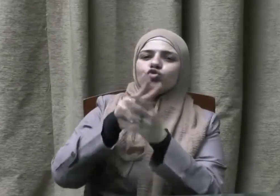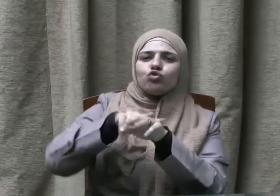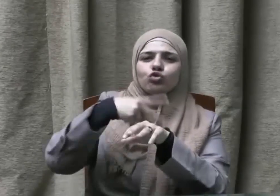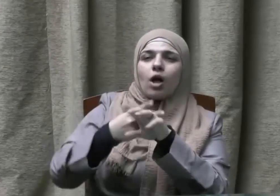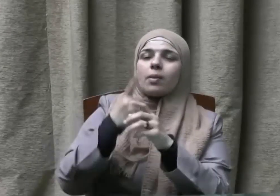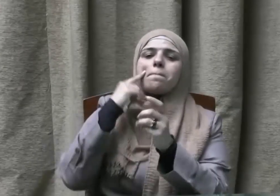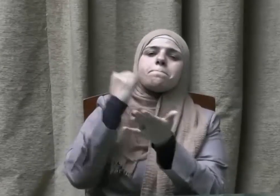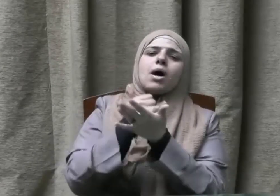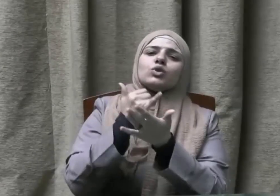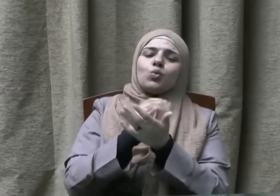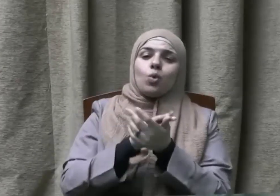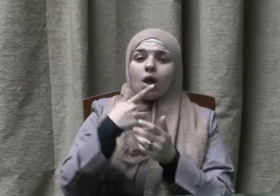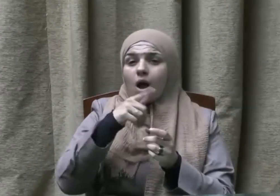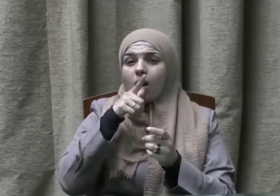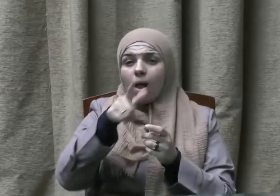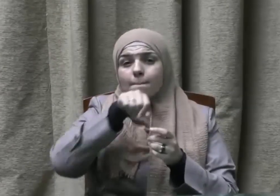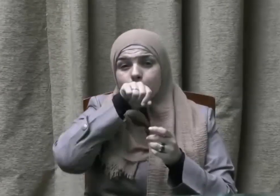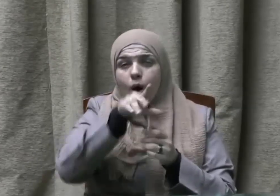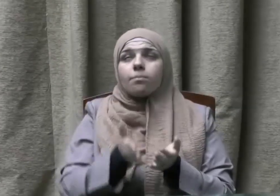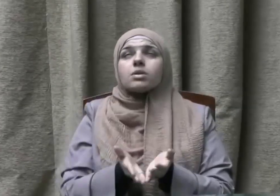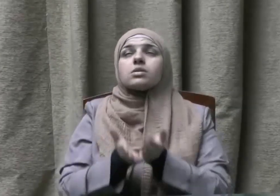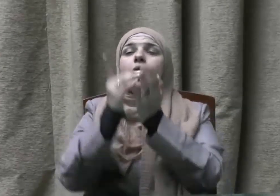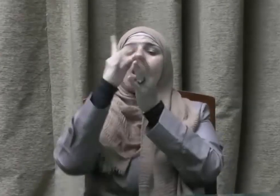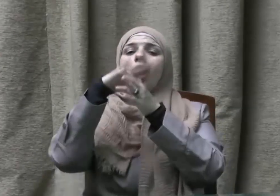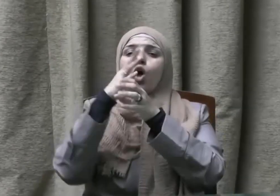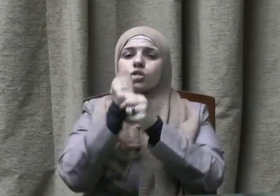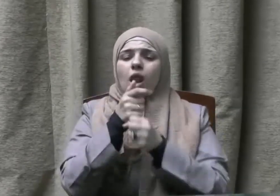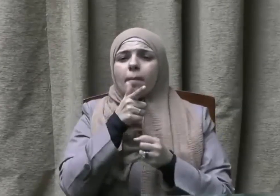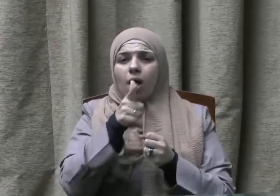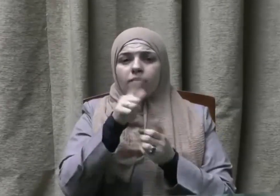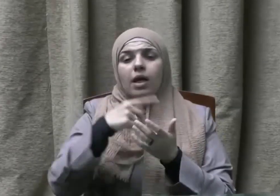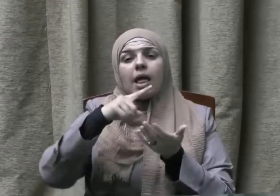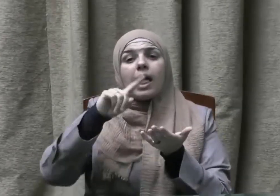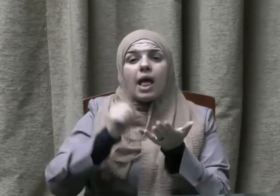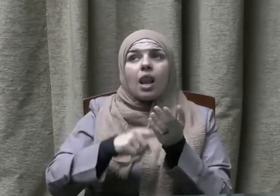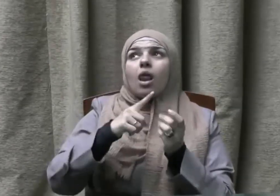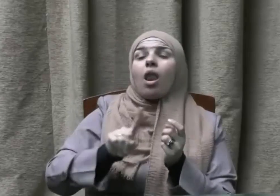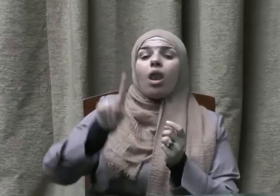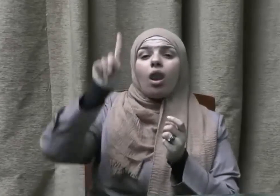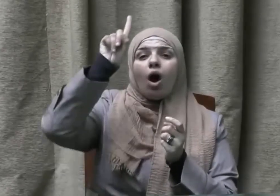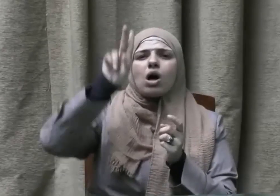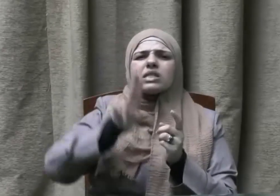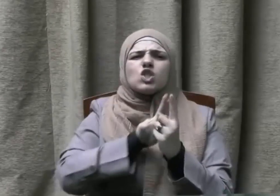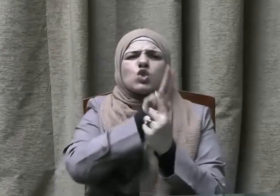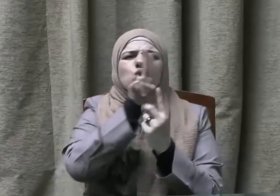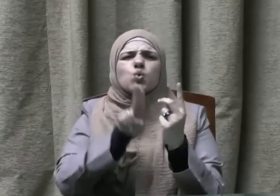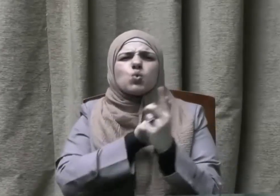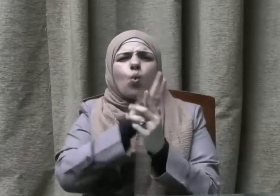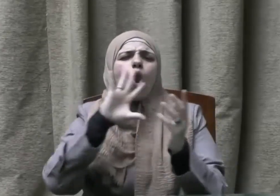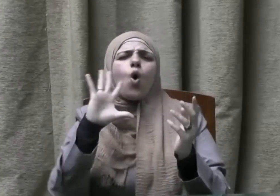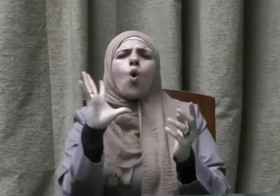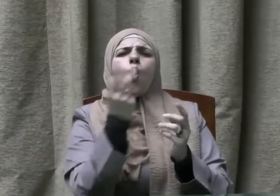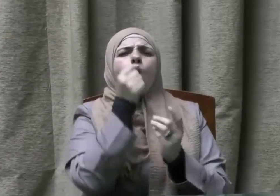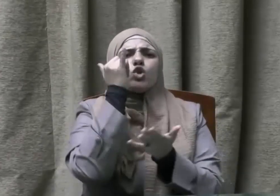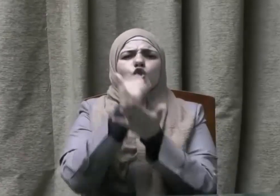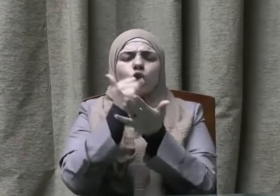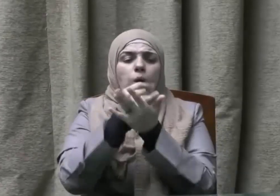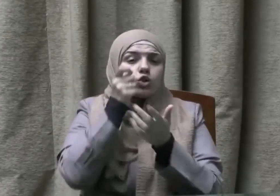قصر أو فرط أو ضيع فهو مسؤول أمام الله عز وجل حيث يقول نبينا صلى الله